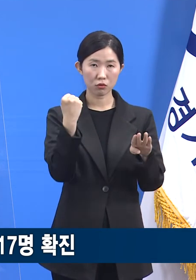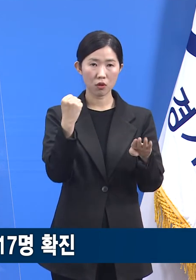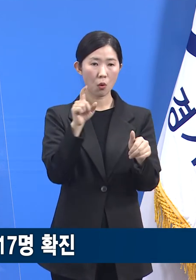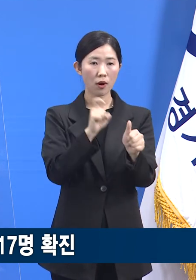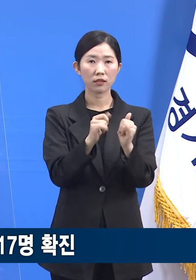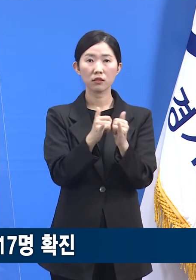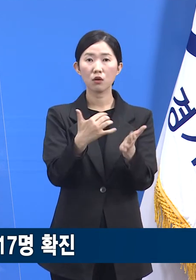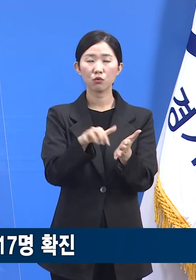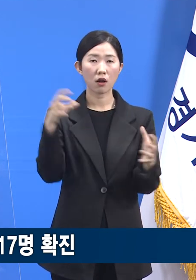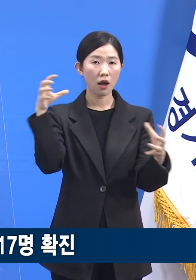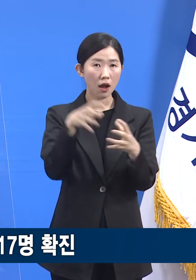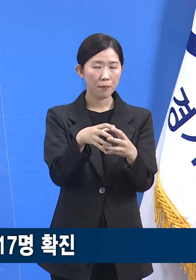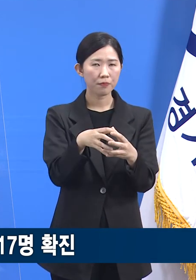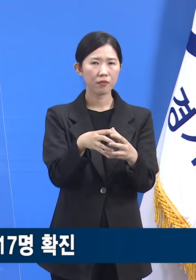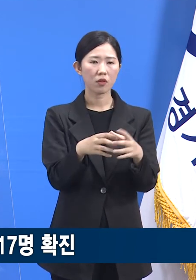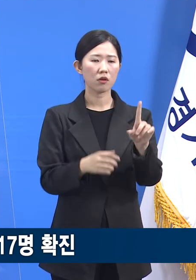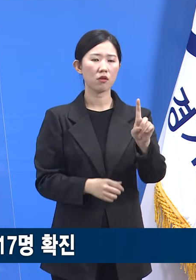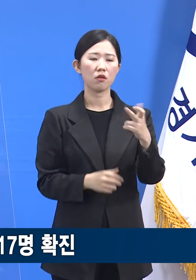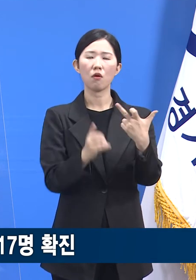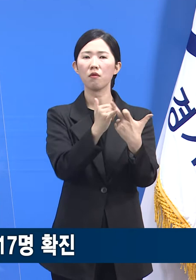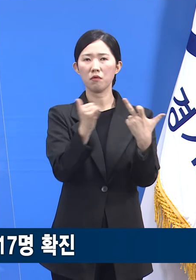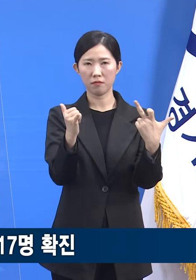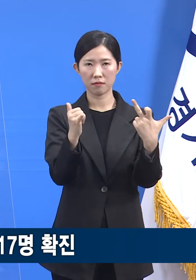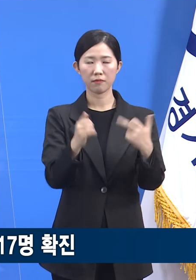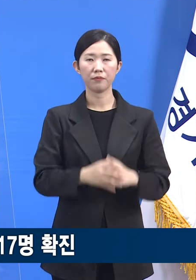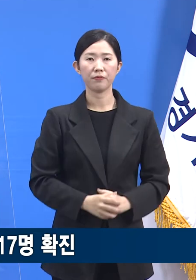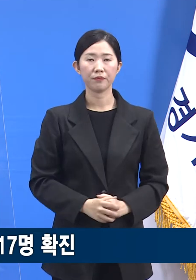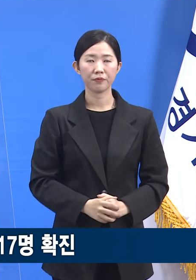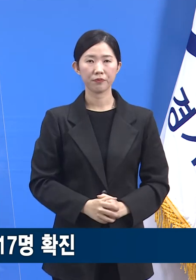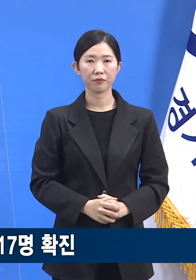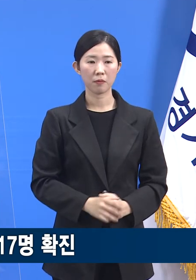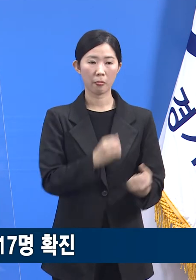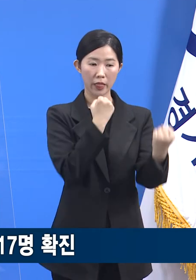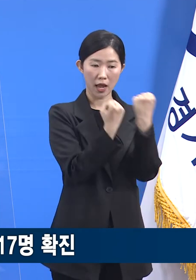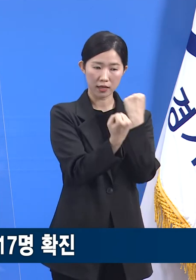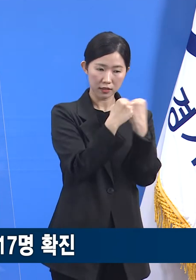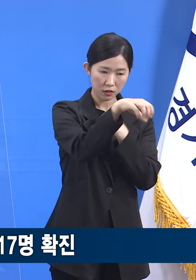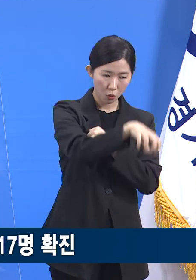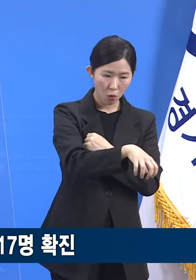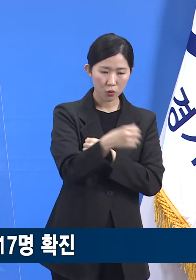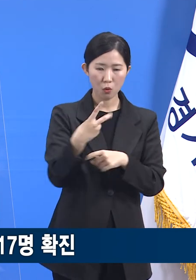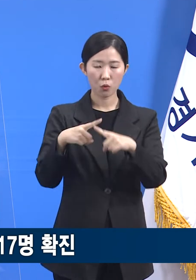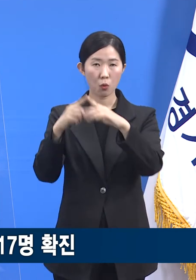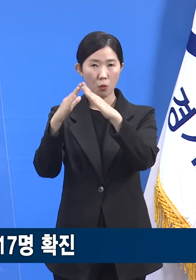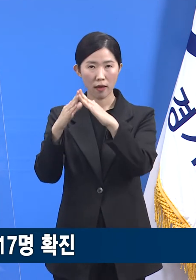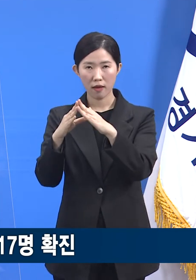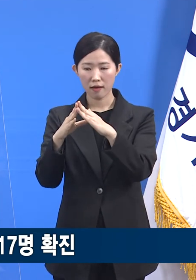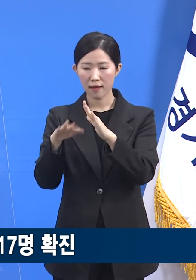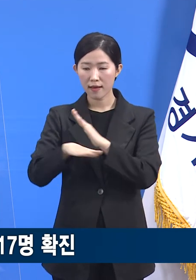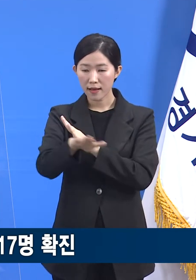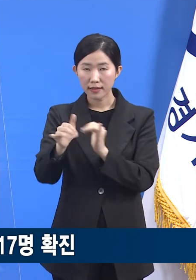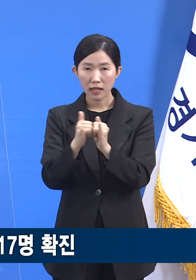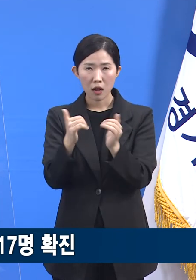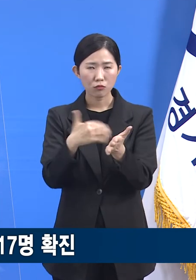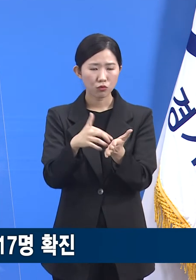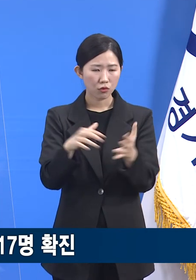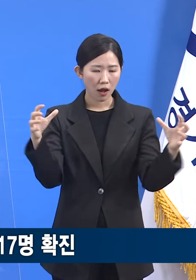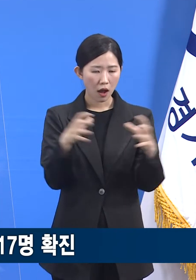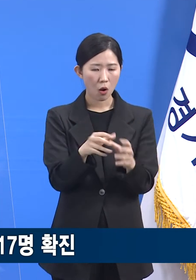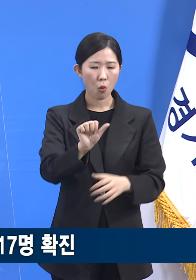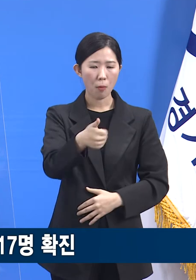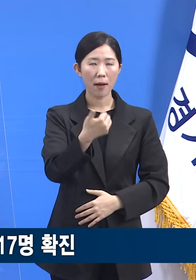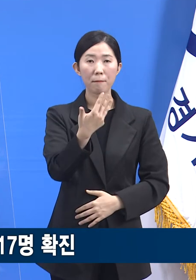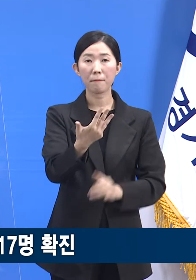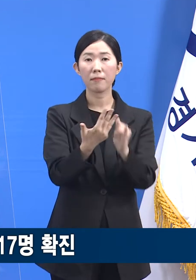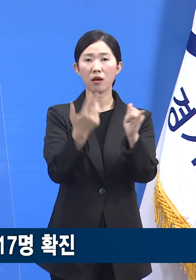17명으로 확인됩니다. 헬스장과 교회 관련자 508명에 대해서 검사를 완료하였고